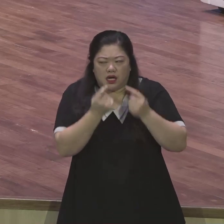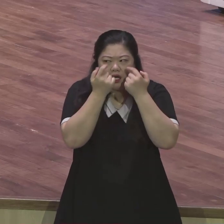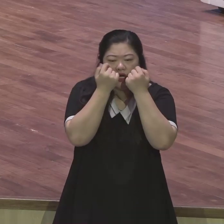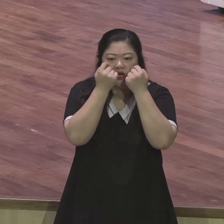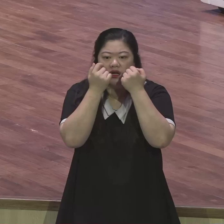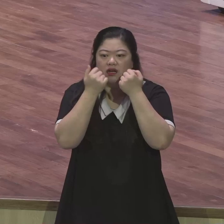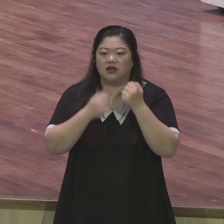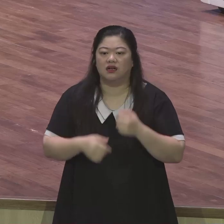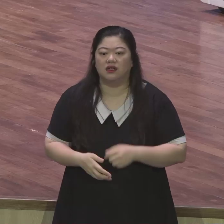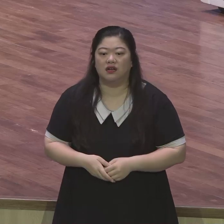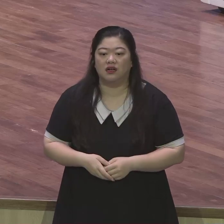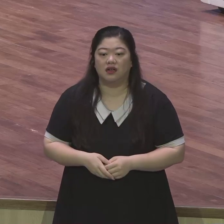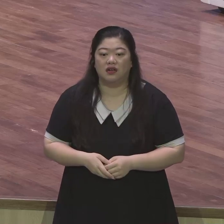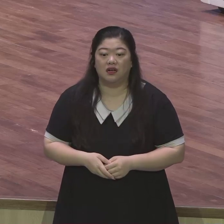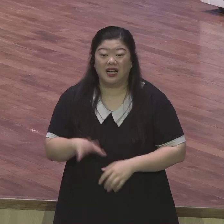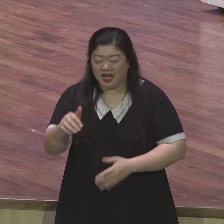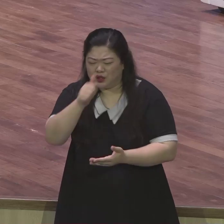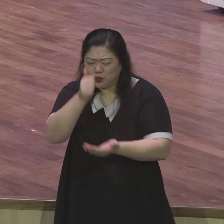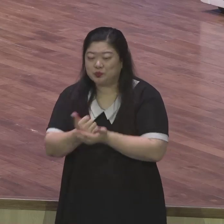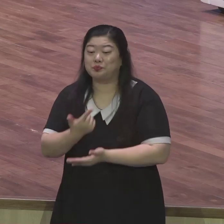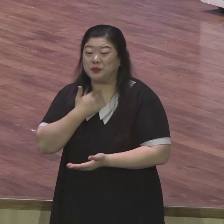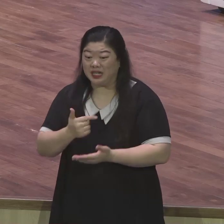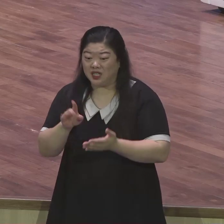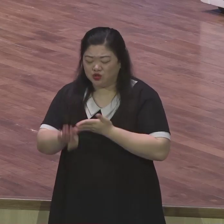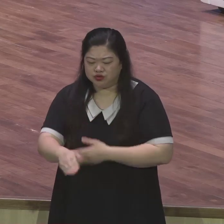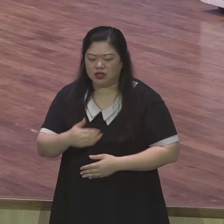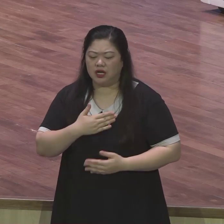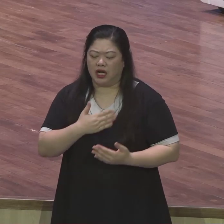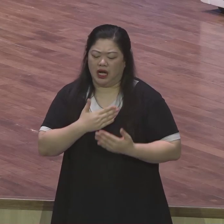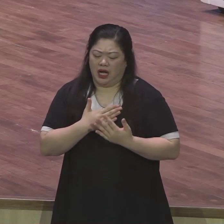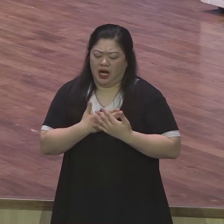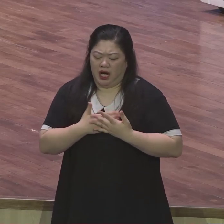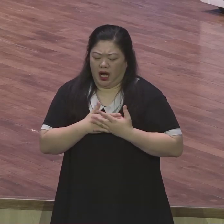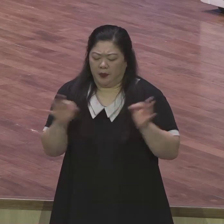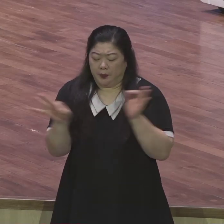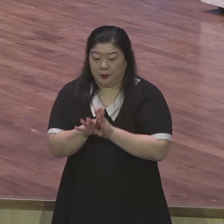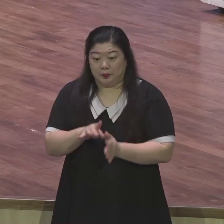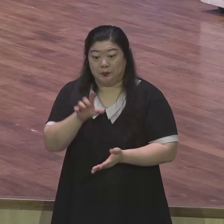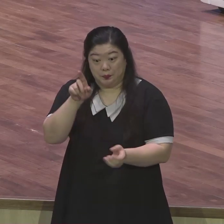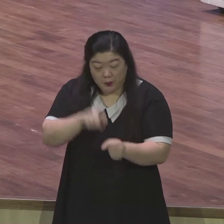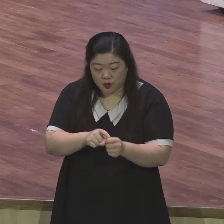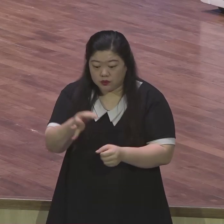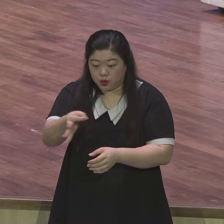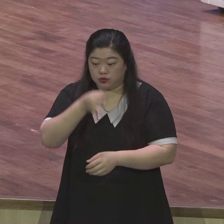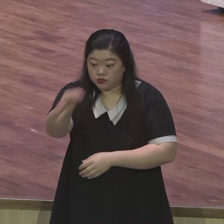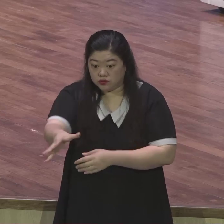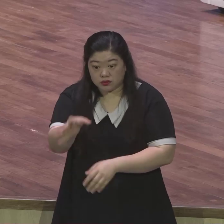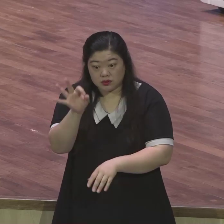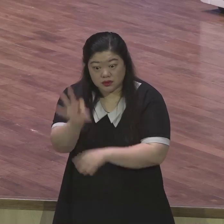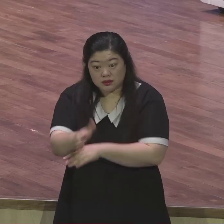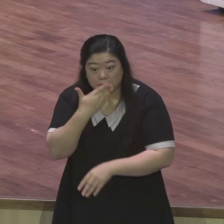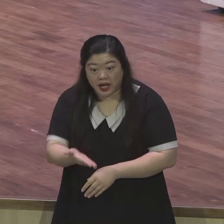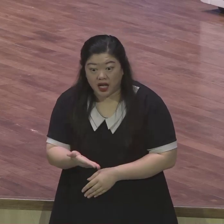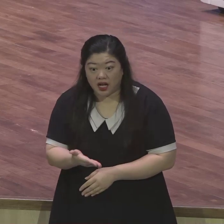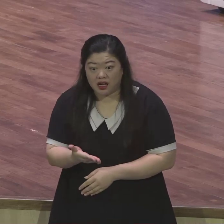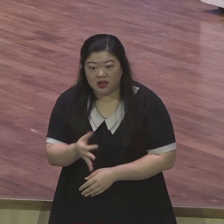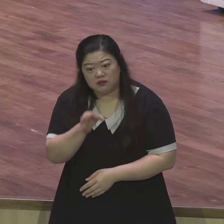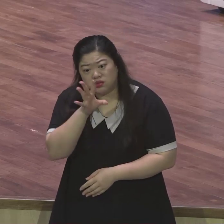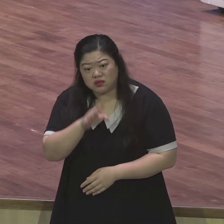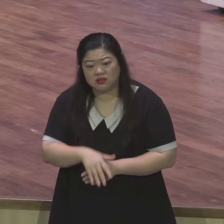명예로도 살 수 없어요 행복하는 것처럼 보여도 하나님을 떠난 공허 불안을 이기지 못하고 있습니다 이 문제가 어디서 오는지